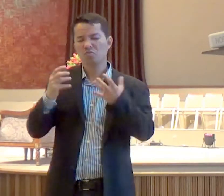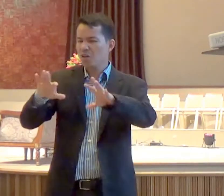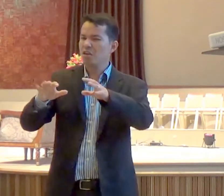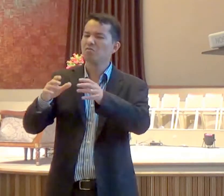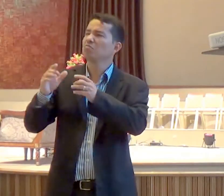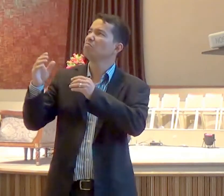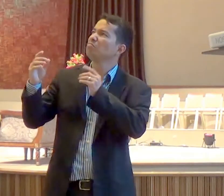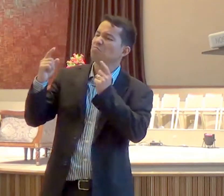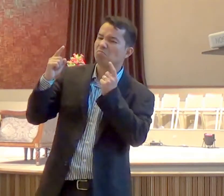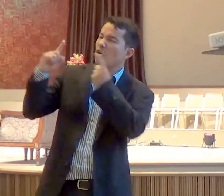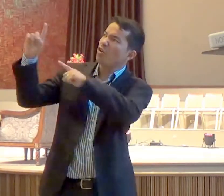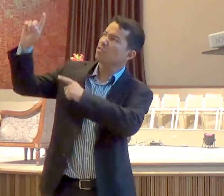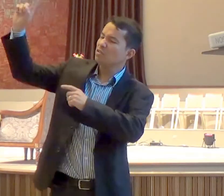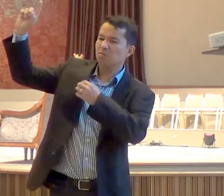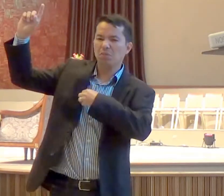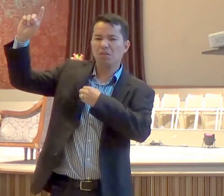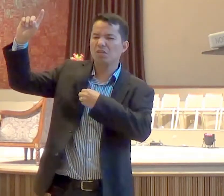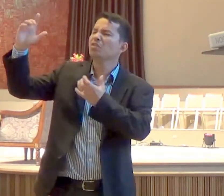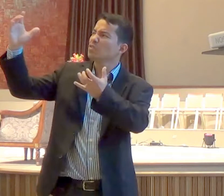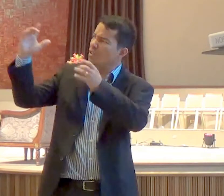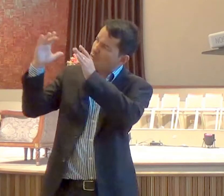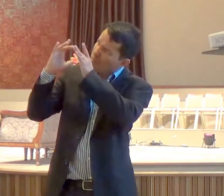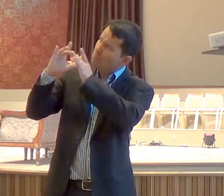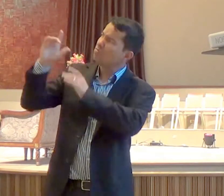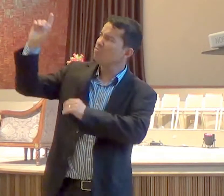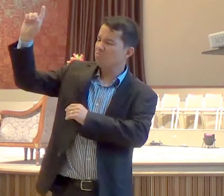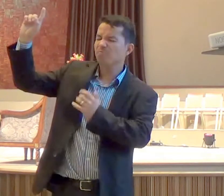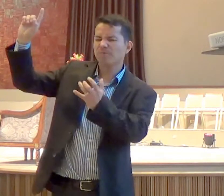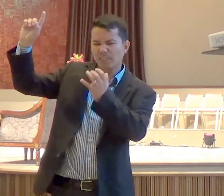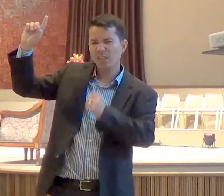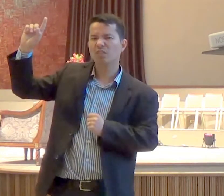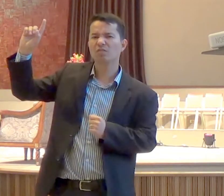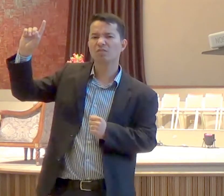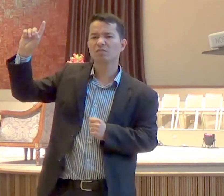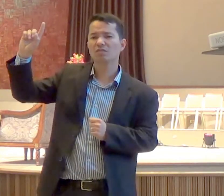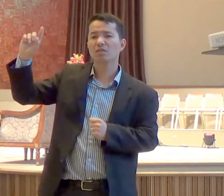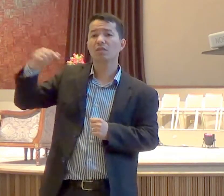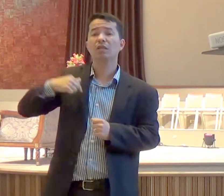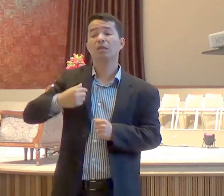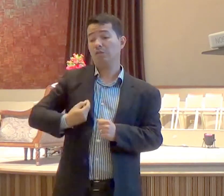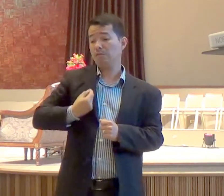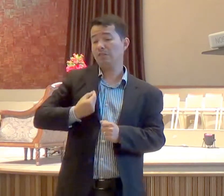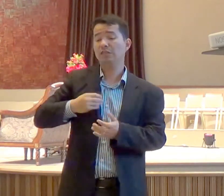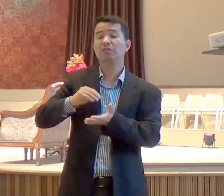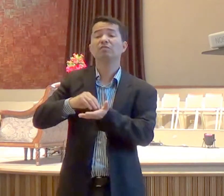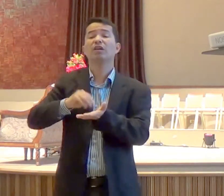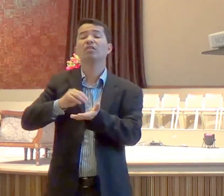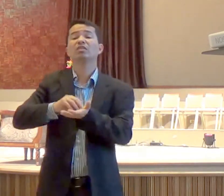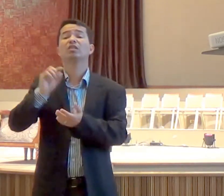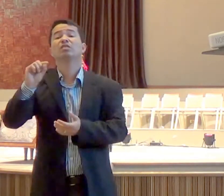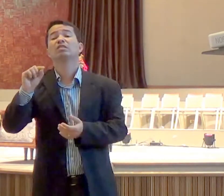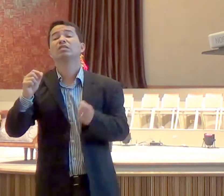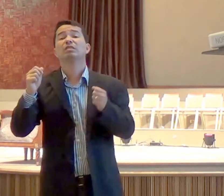eu quero andar como o Senhor quer que eu orque, o que é que na minha vida aqui, está precisando mudar, Senhor?